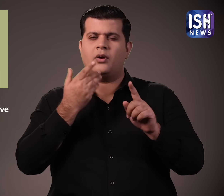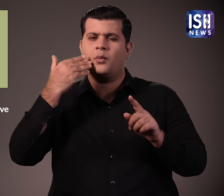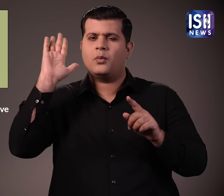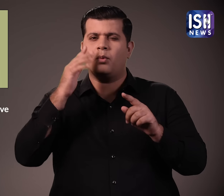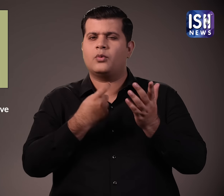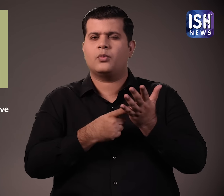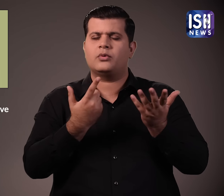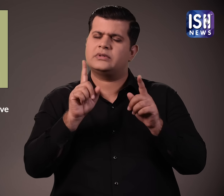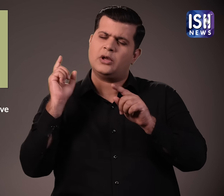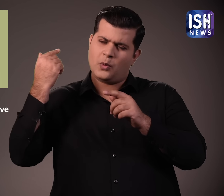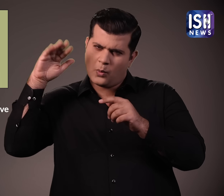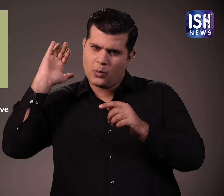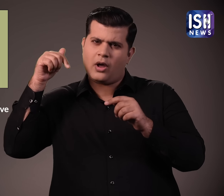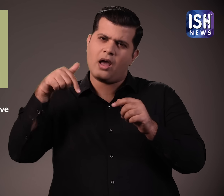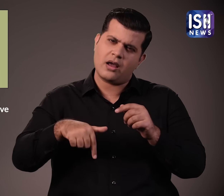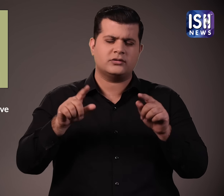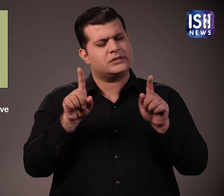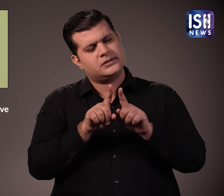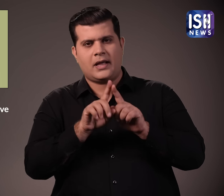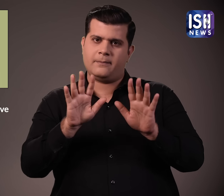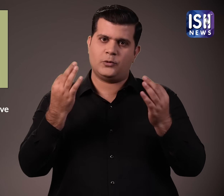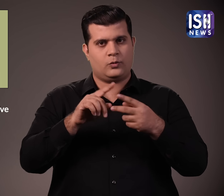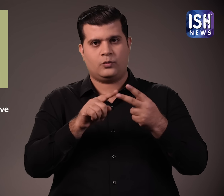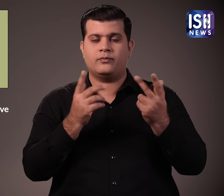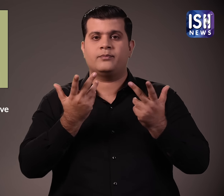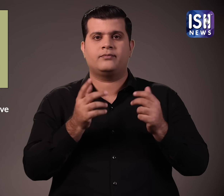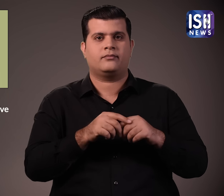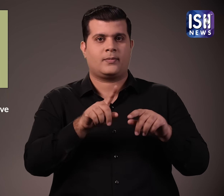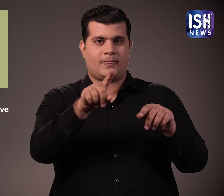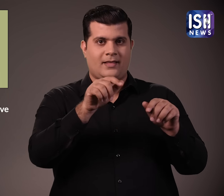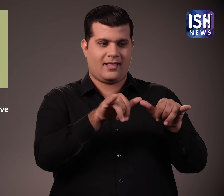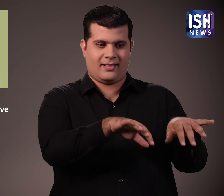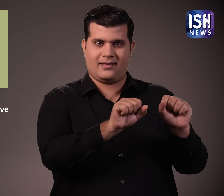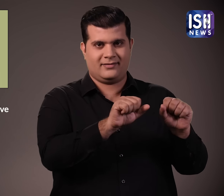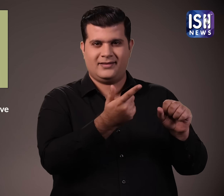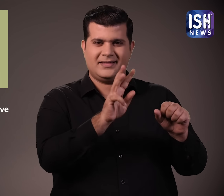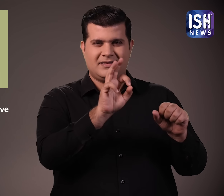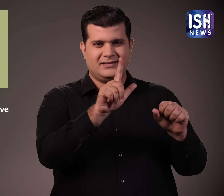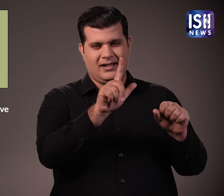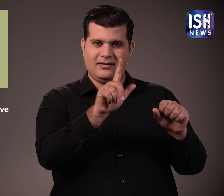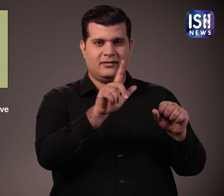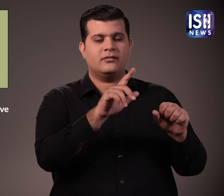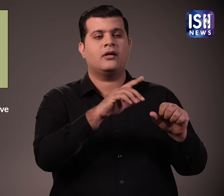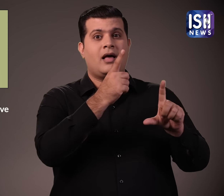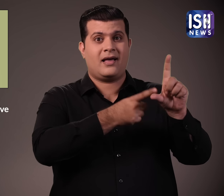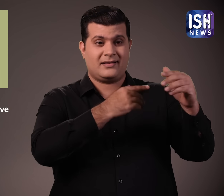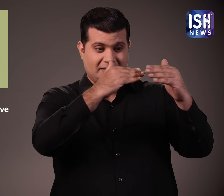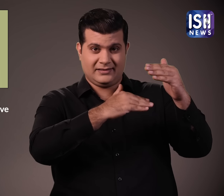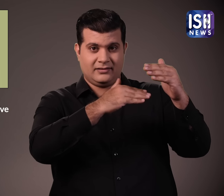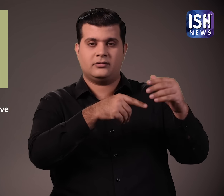यह नियम पुरानी और नई व्यवस्था में एक समान है इसलिए जब आप एक साल के भीतर 30 लाक रुपे की जमीन बेच रहे है